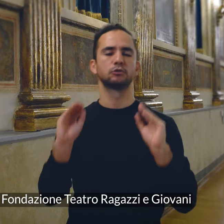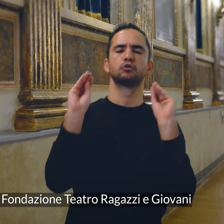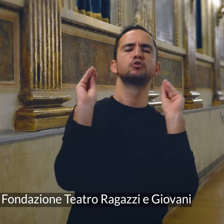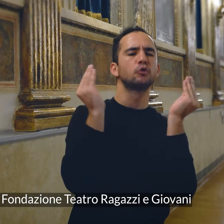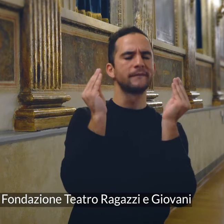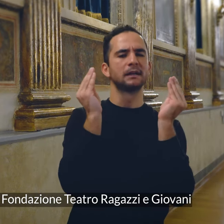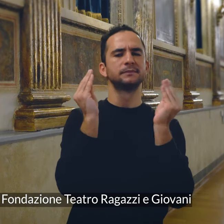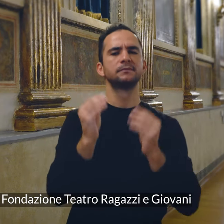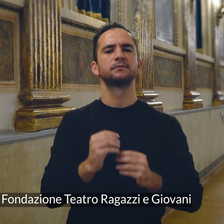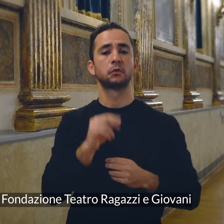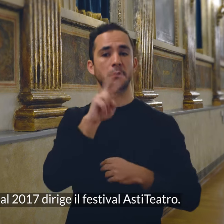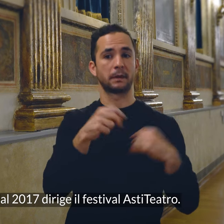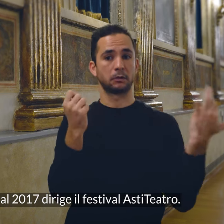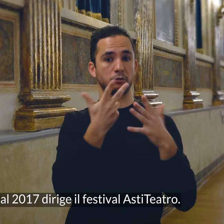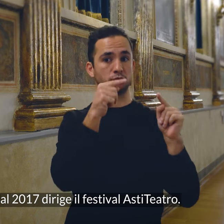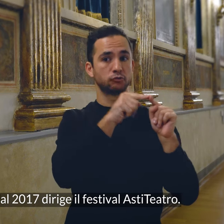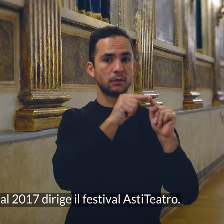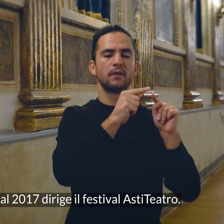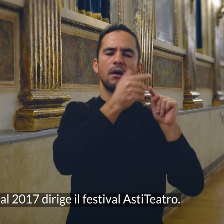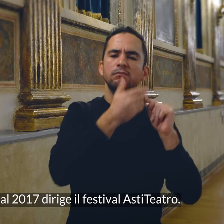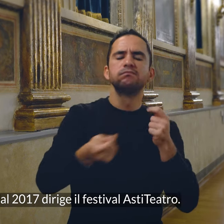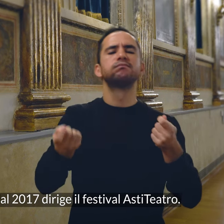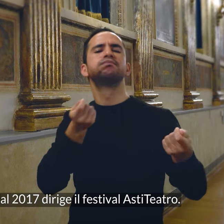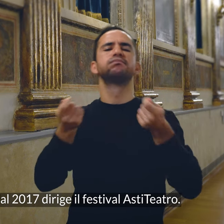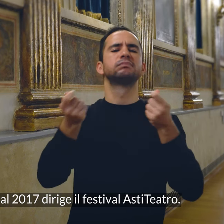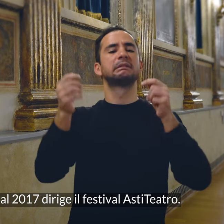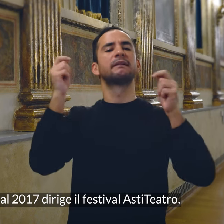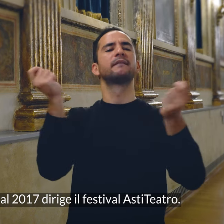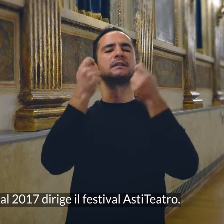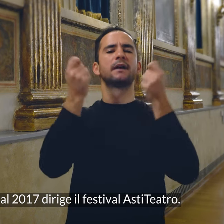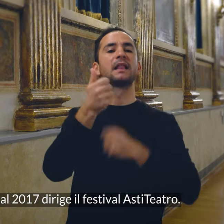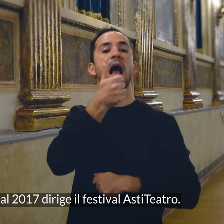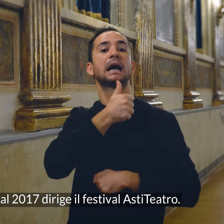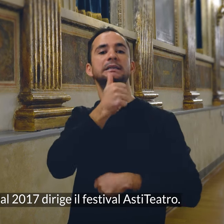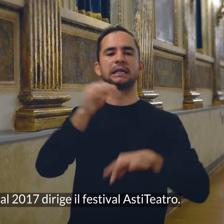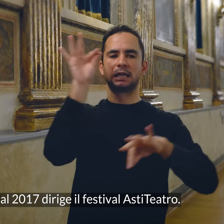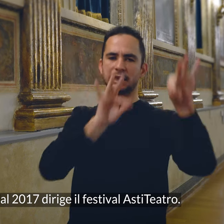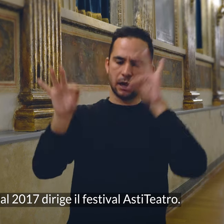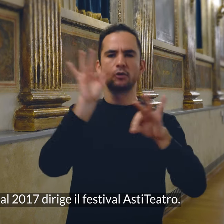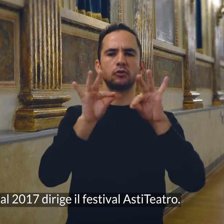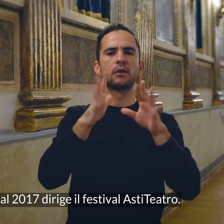Ragazzi e Giovani e dal 2017 dirige il festival Asti Teatro.